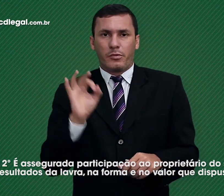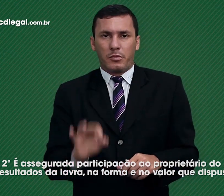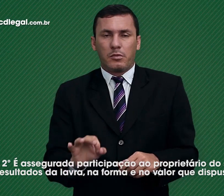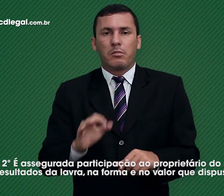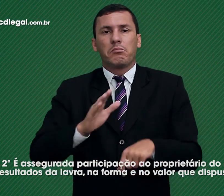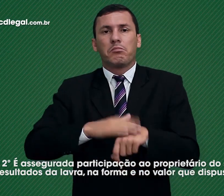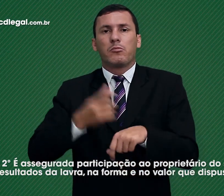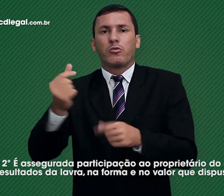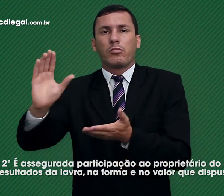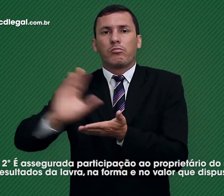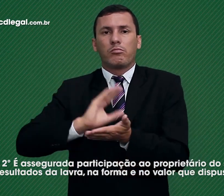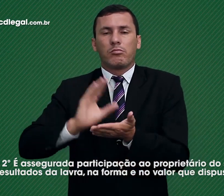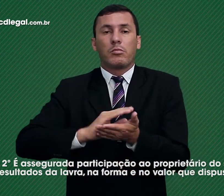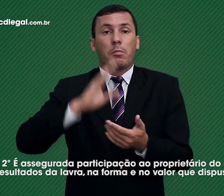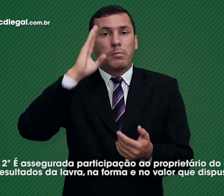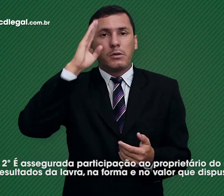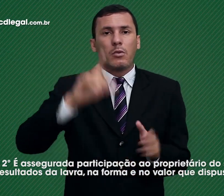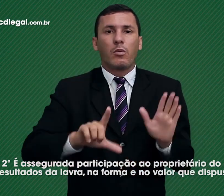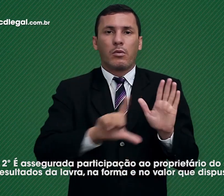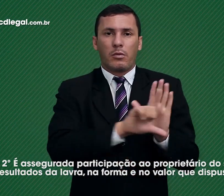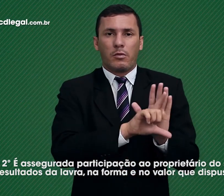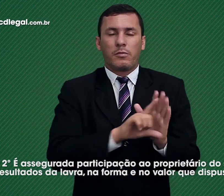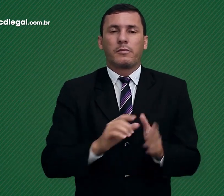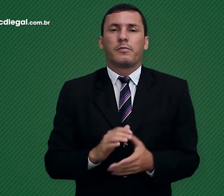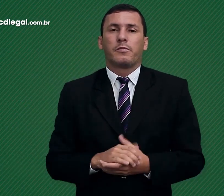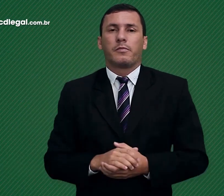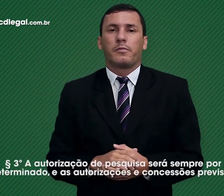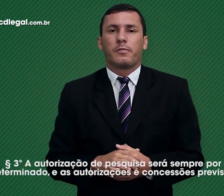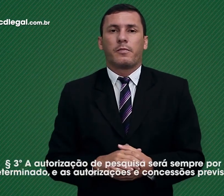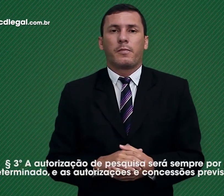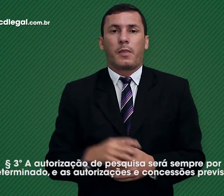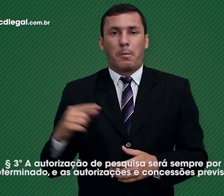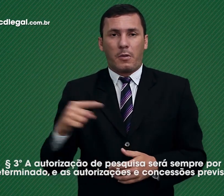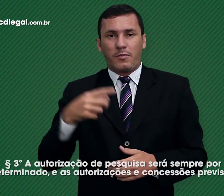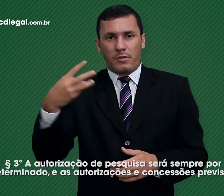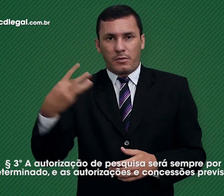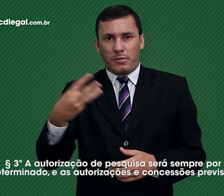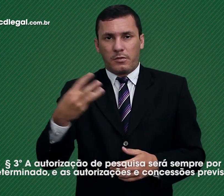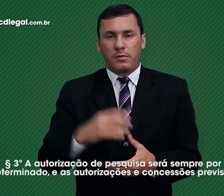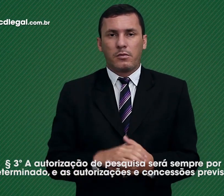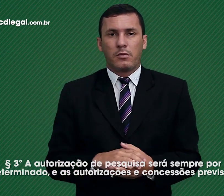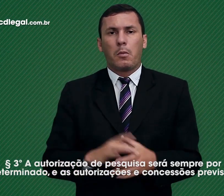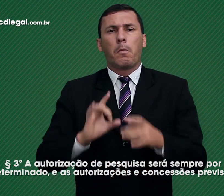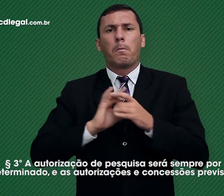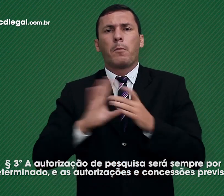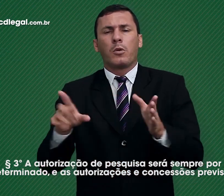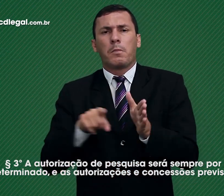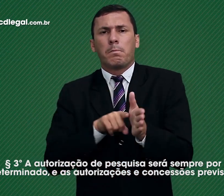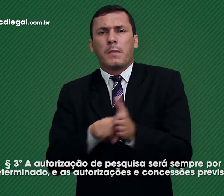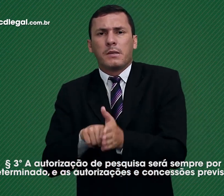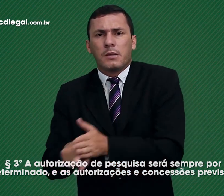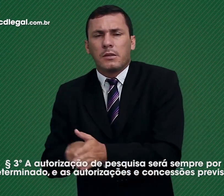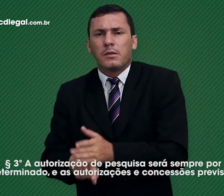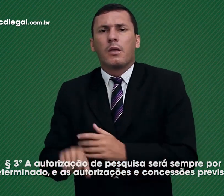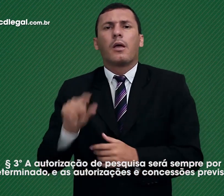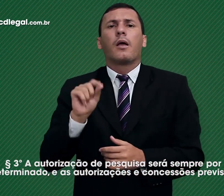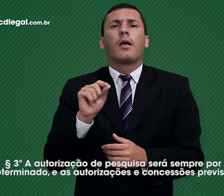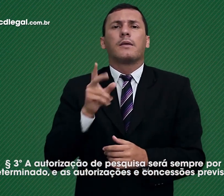na forma e no valor que dispuser a lei. § 3º A autorização de pesquisa será